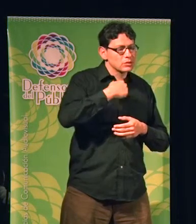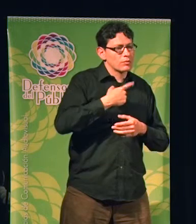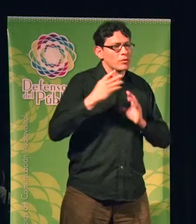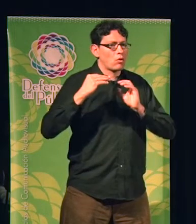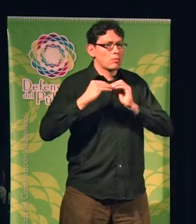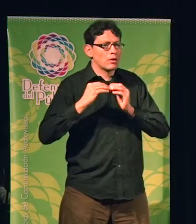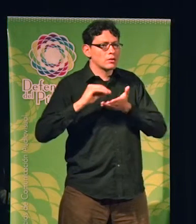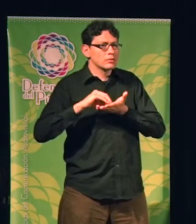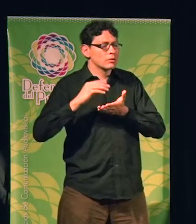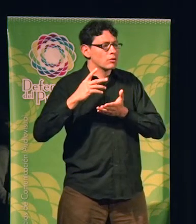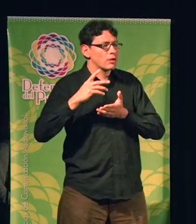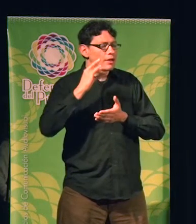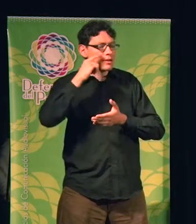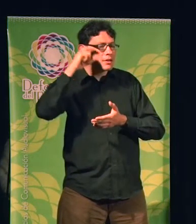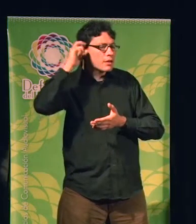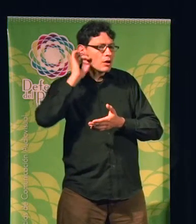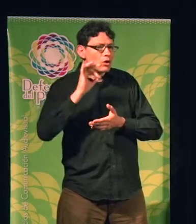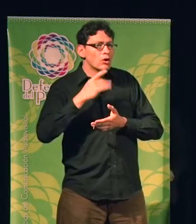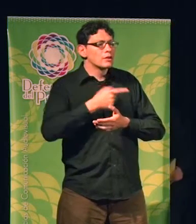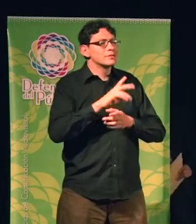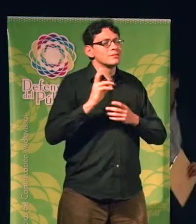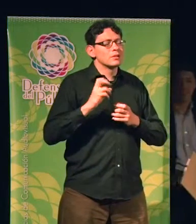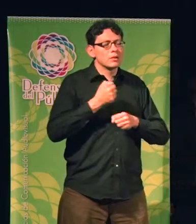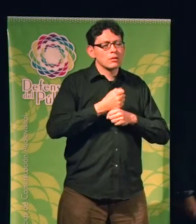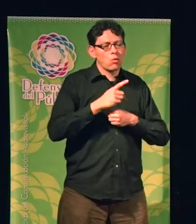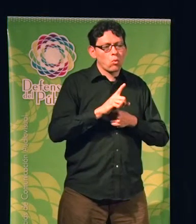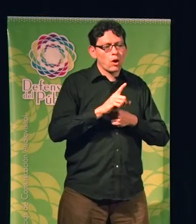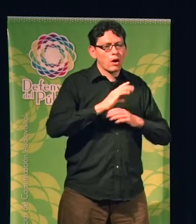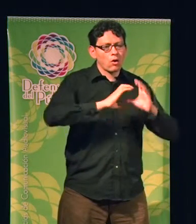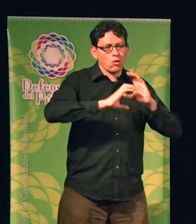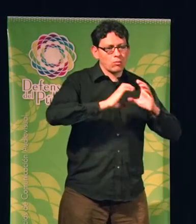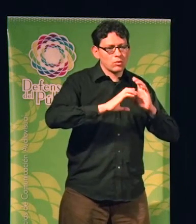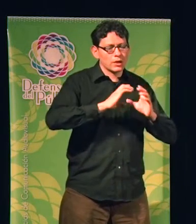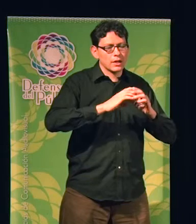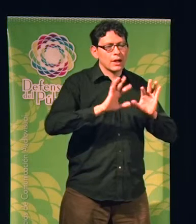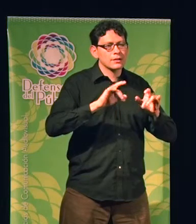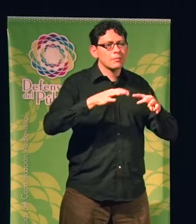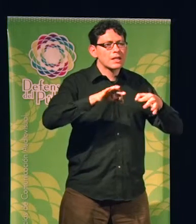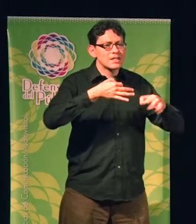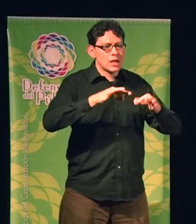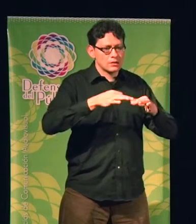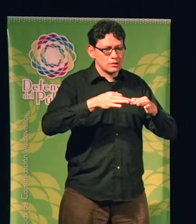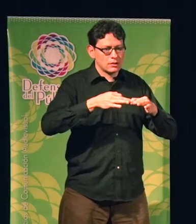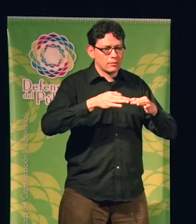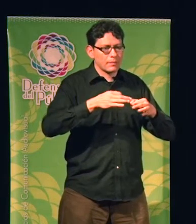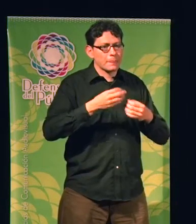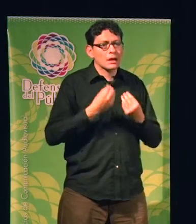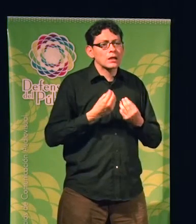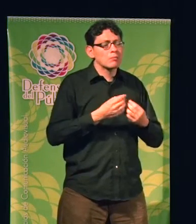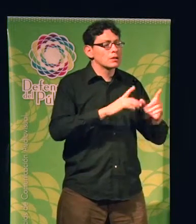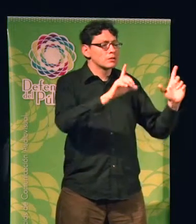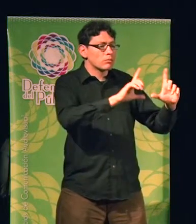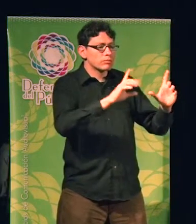la ciencia. ¿Cómo tratan los medios de comunicación las noticias científicas?